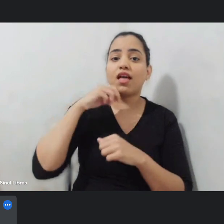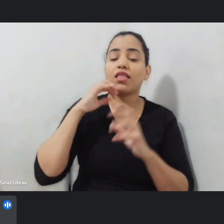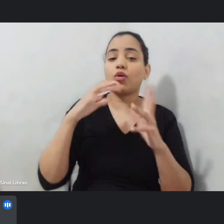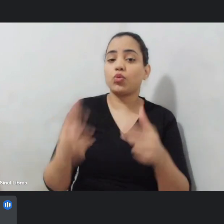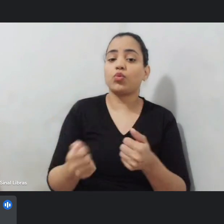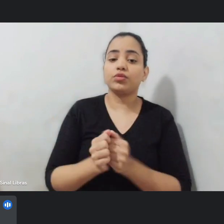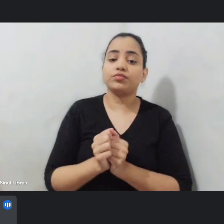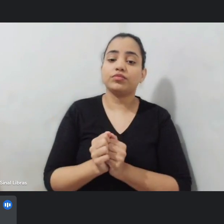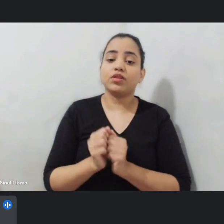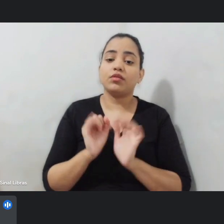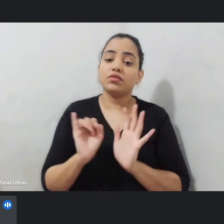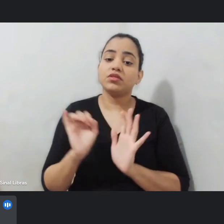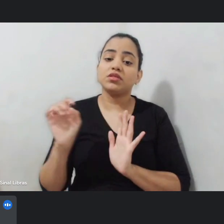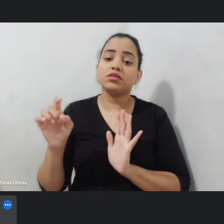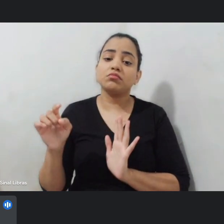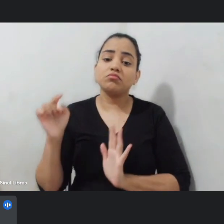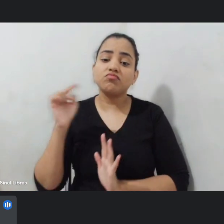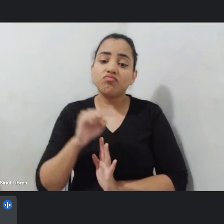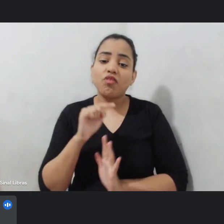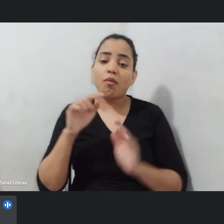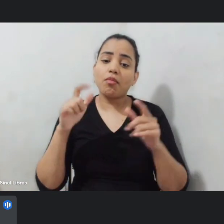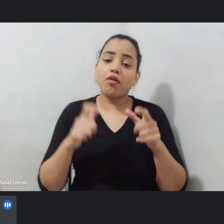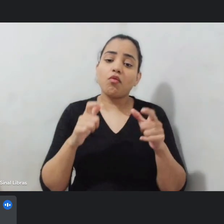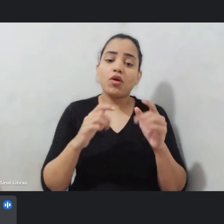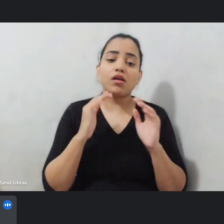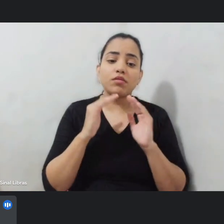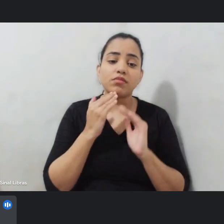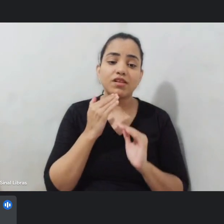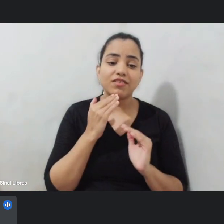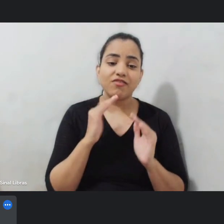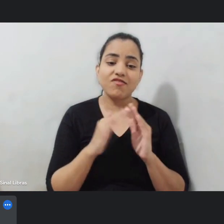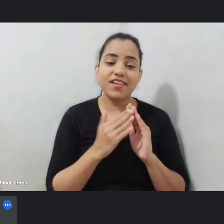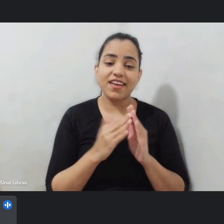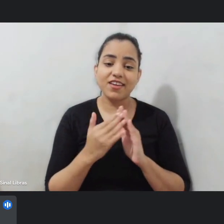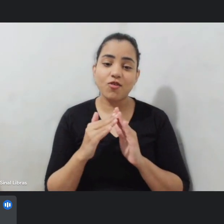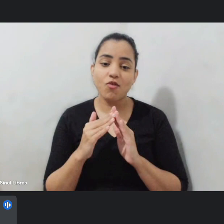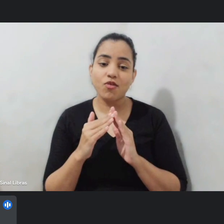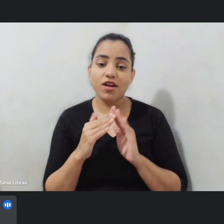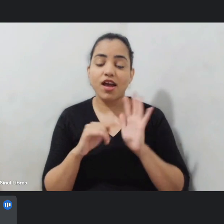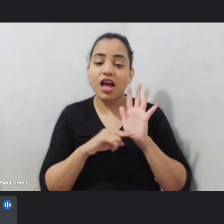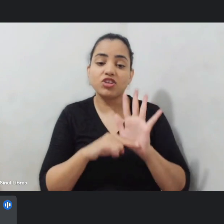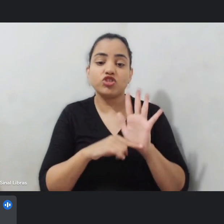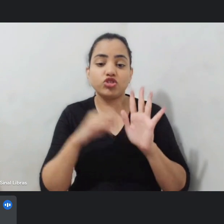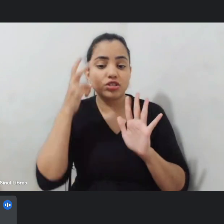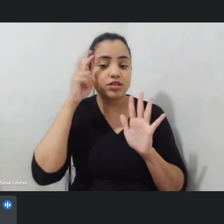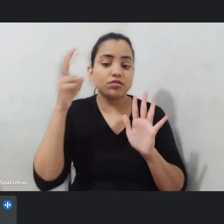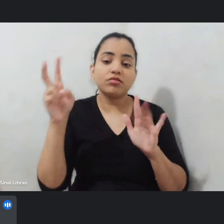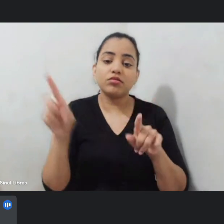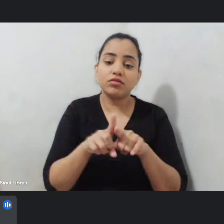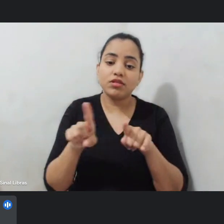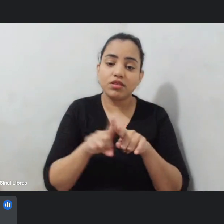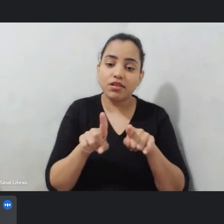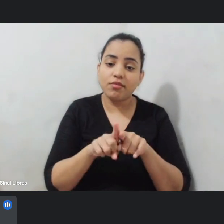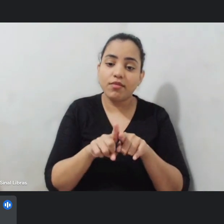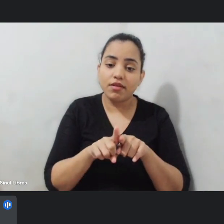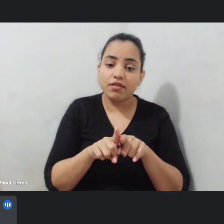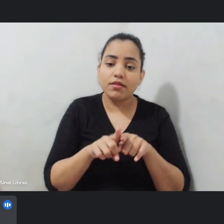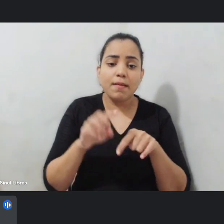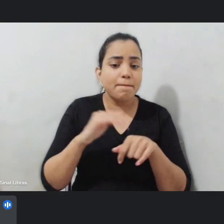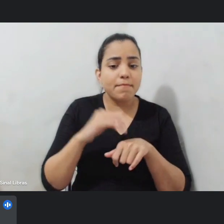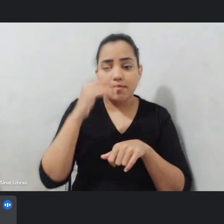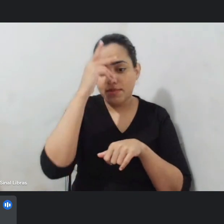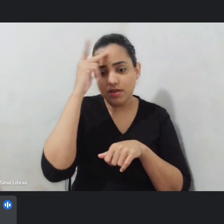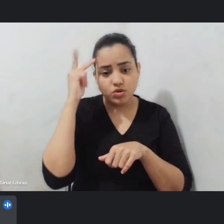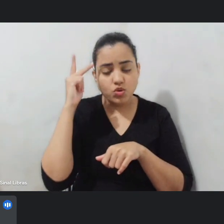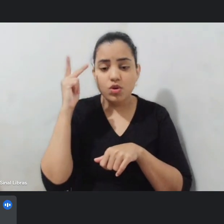agrega mais valores culturais e agrega muito mais pessoas circulando através